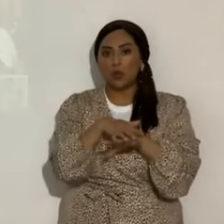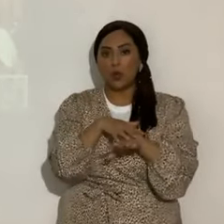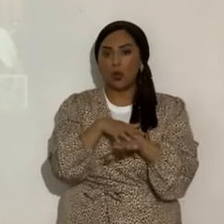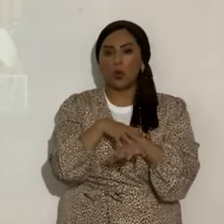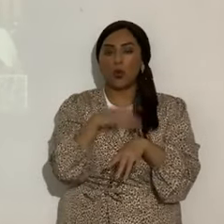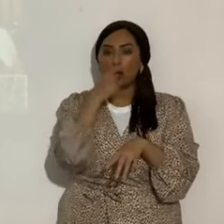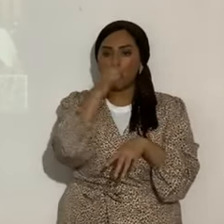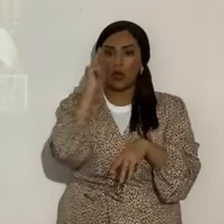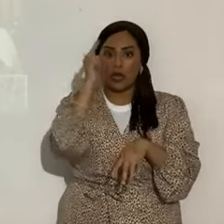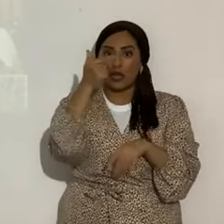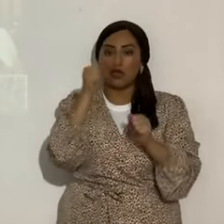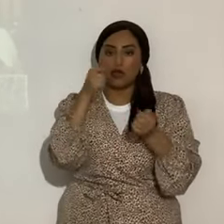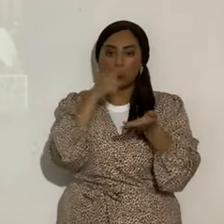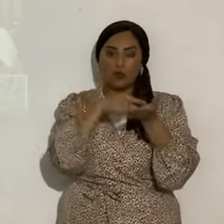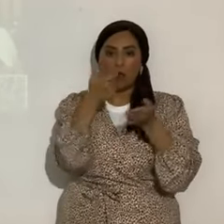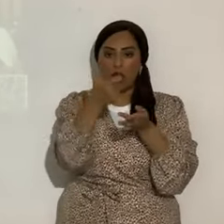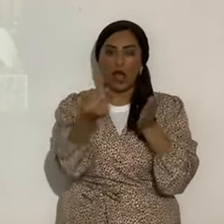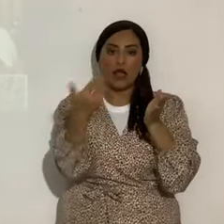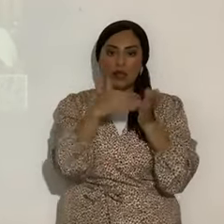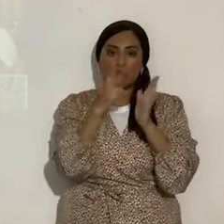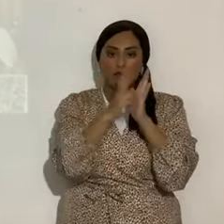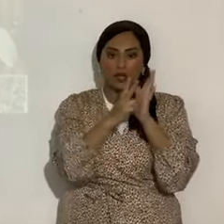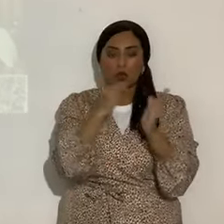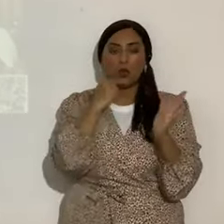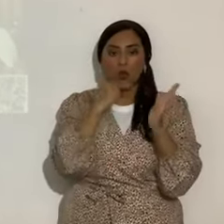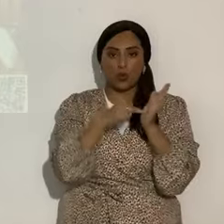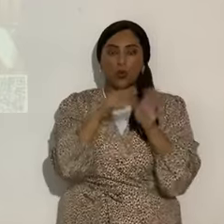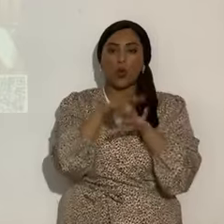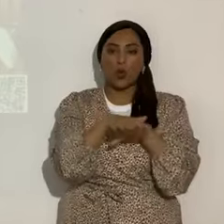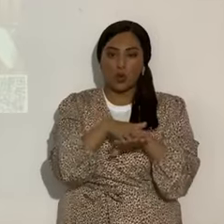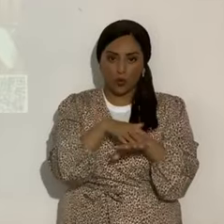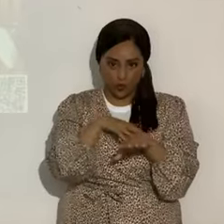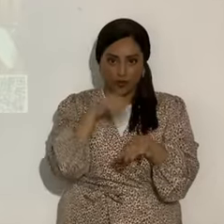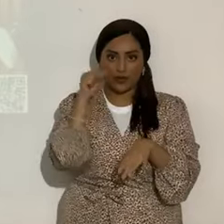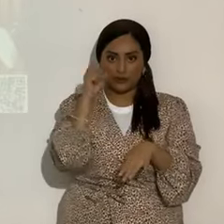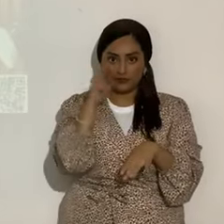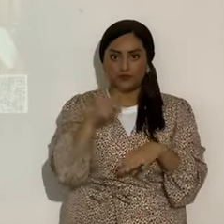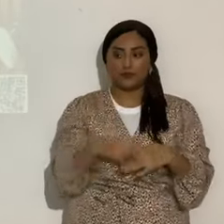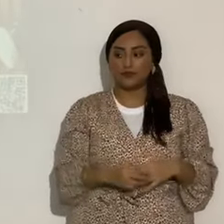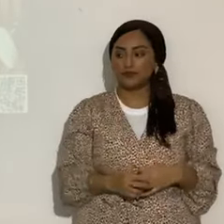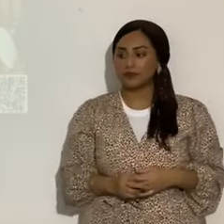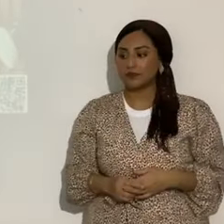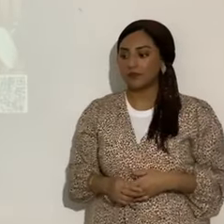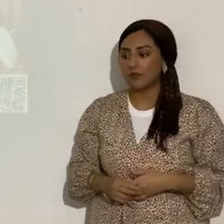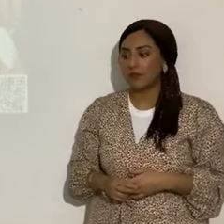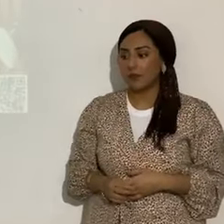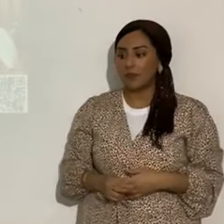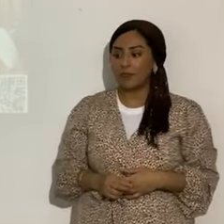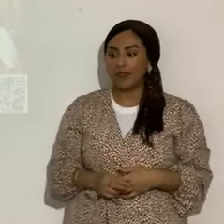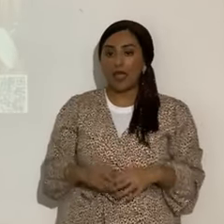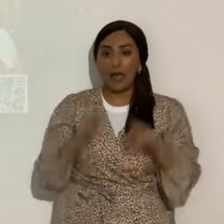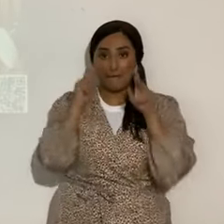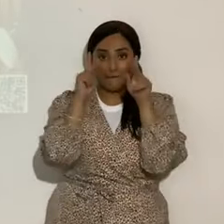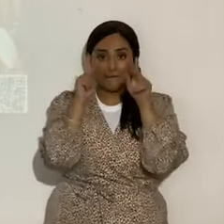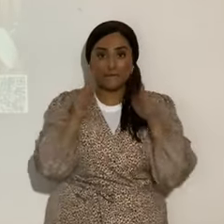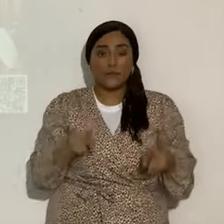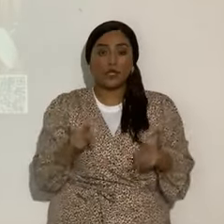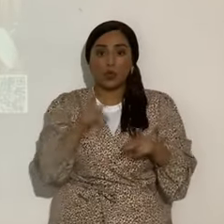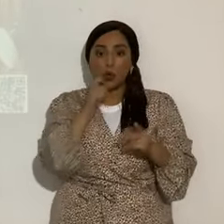ustedes después vuelven a repetir el video, y van a ir anotando, sí, le van poniendo pausa. El historiador Flavio Josefo, que por cierto era judío,